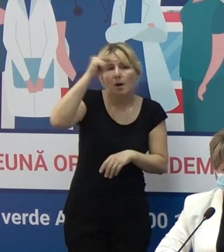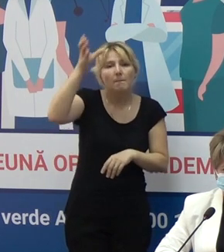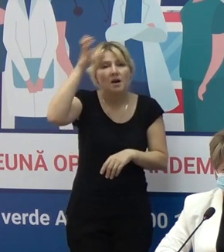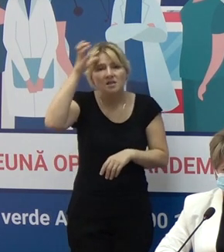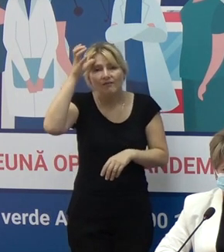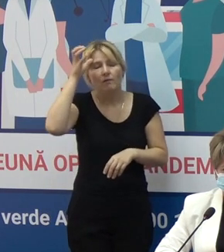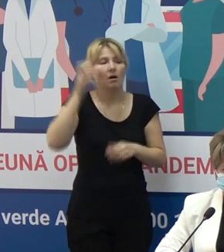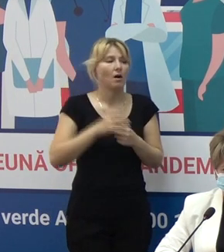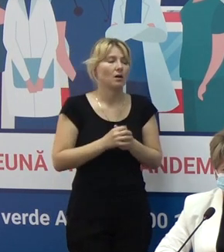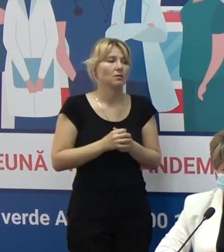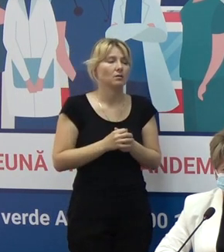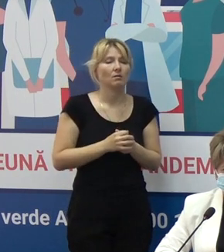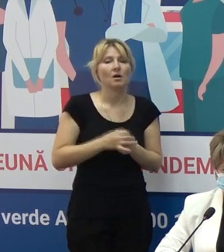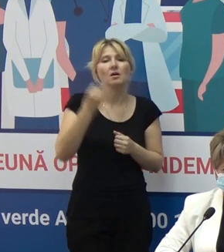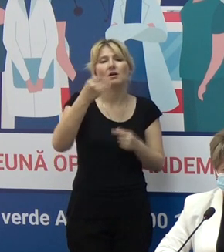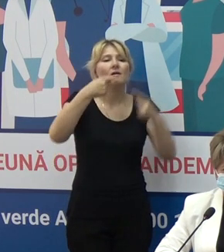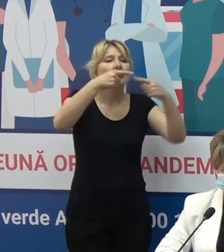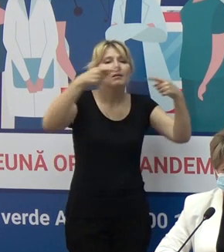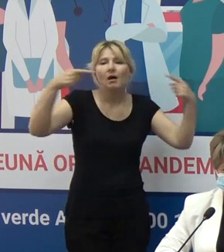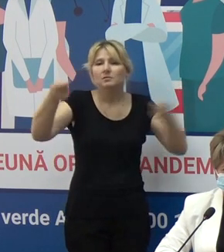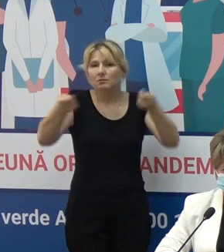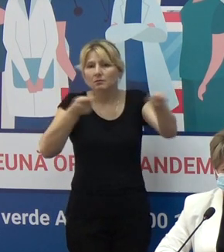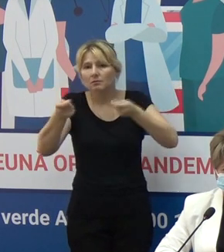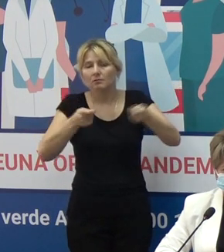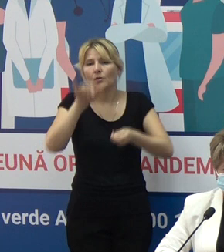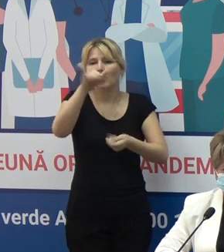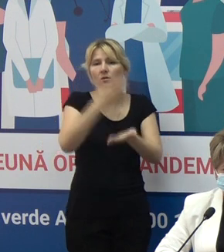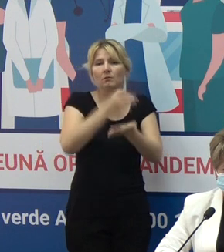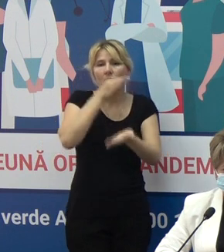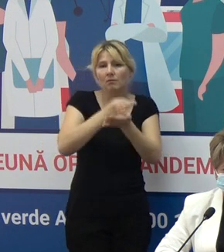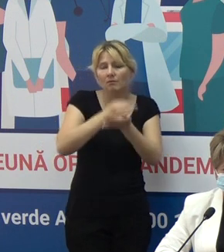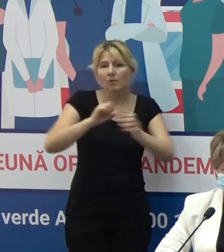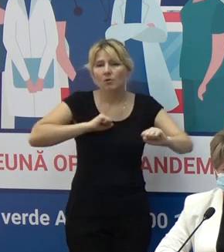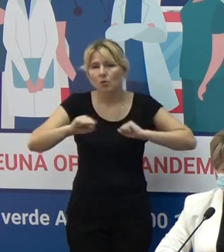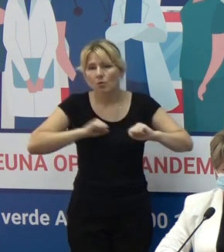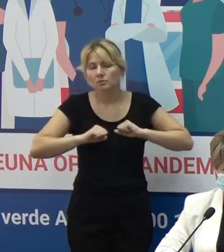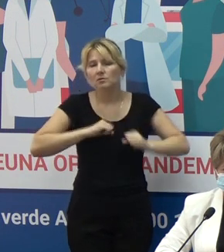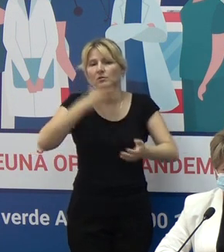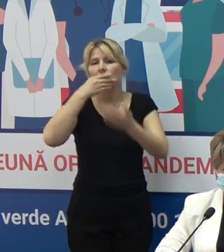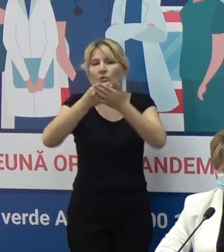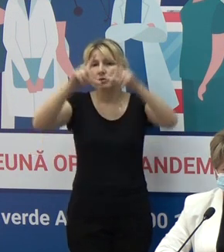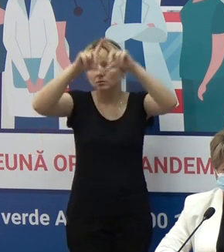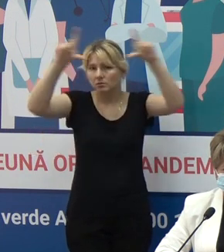alte autorități care au în subordine instituții cu